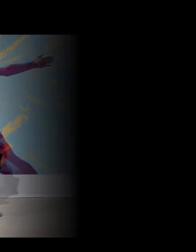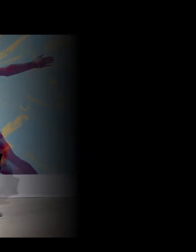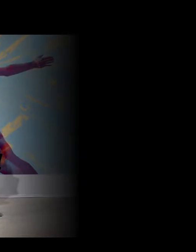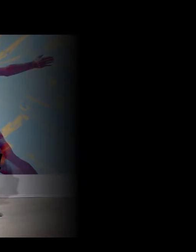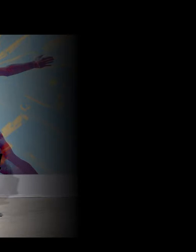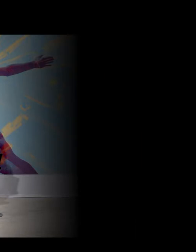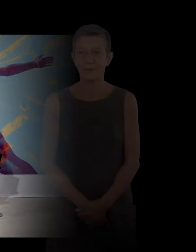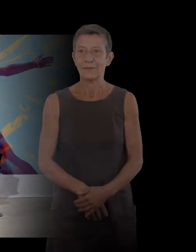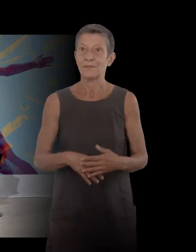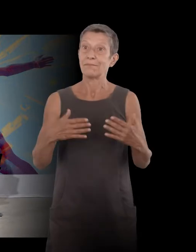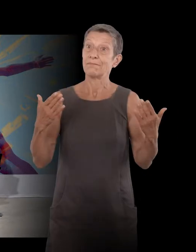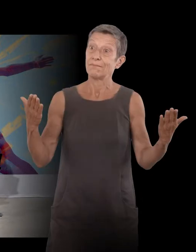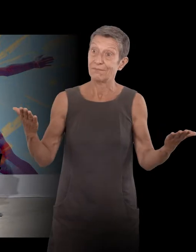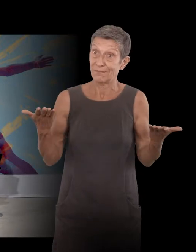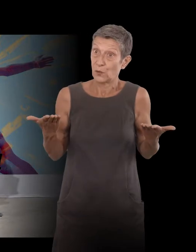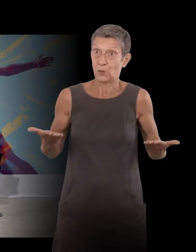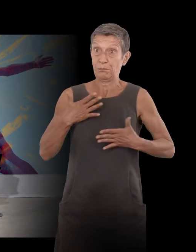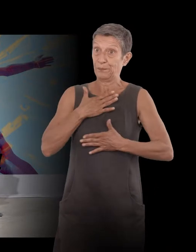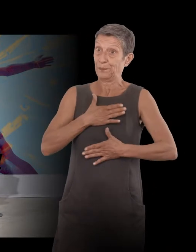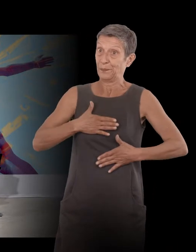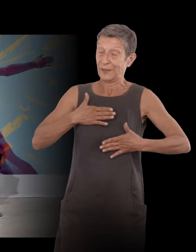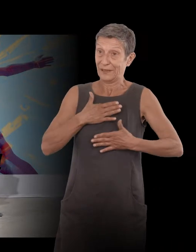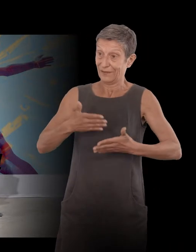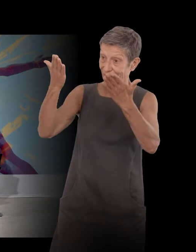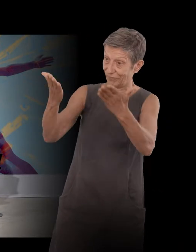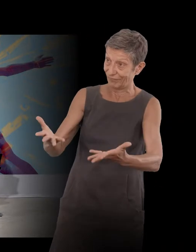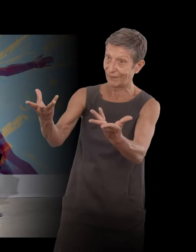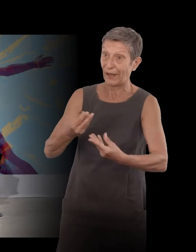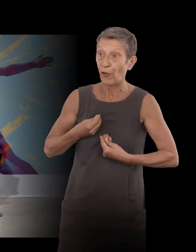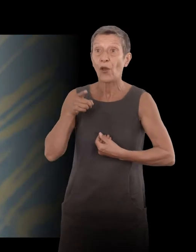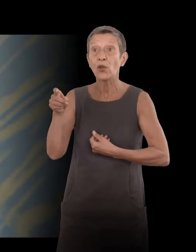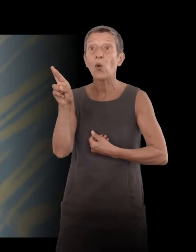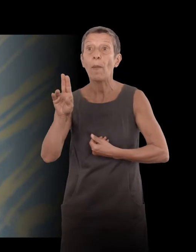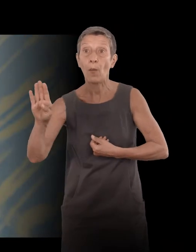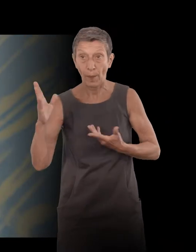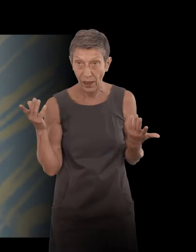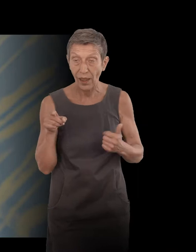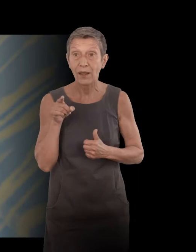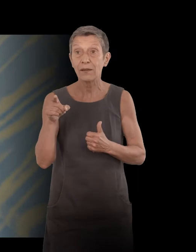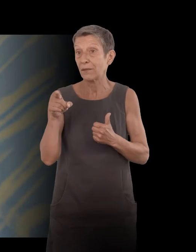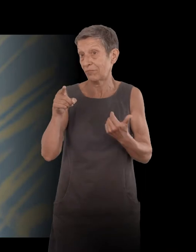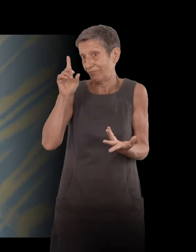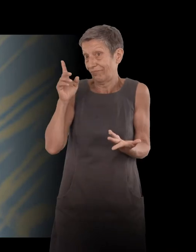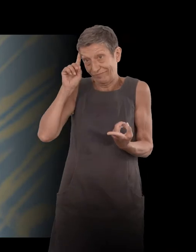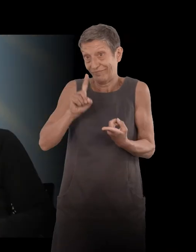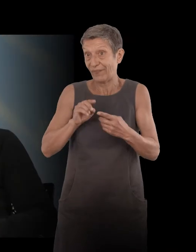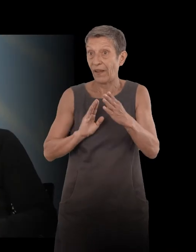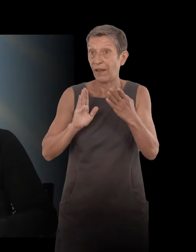We have the pleasure of being in your company, Robert Bober, in the case of the Festival Effraction. You have published